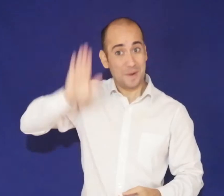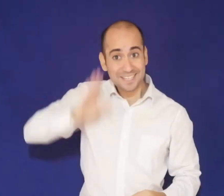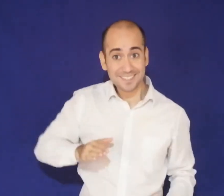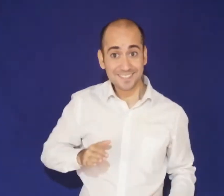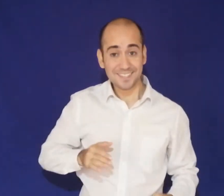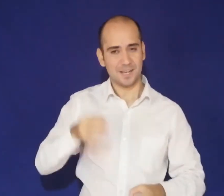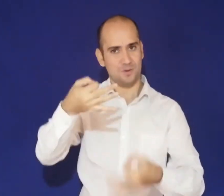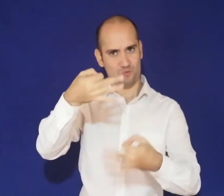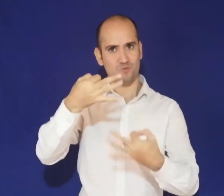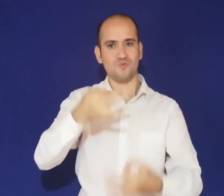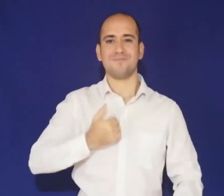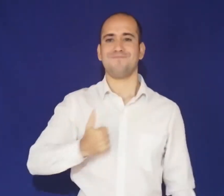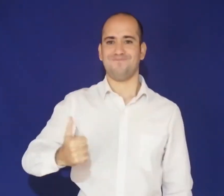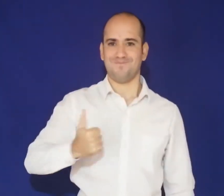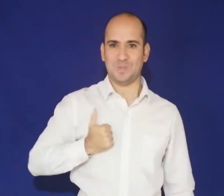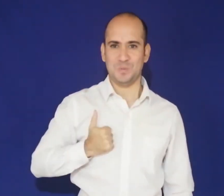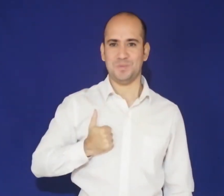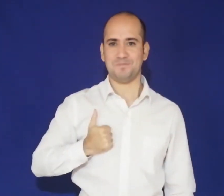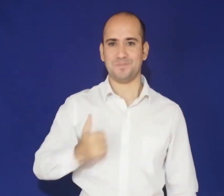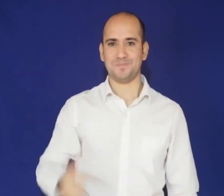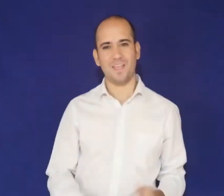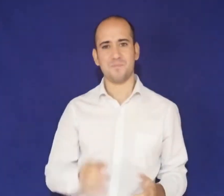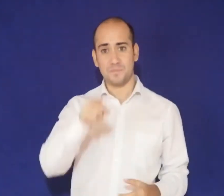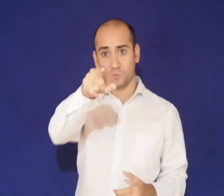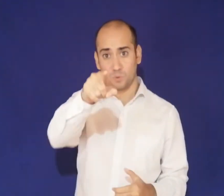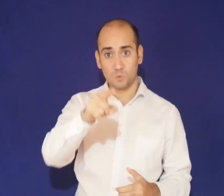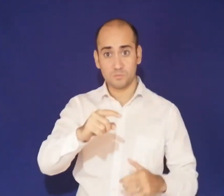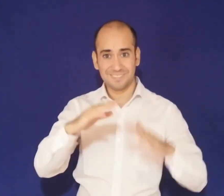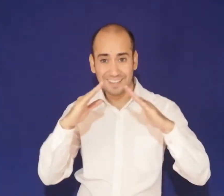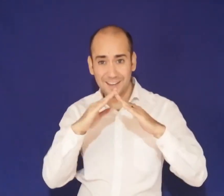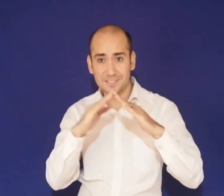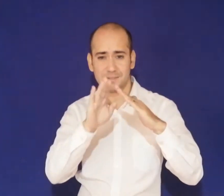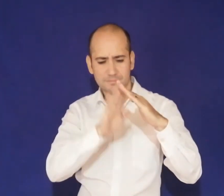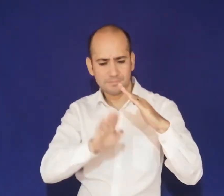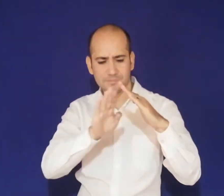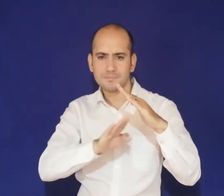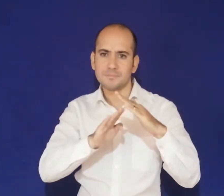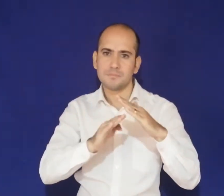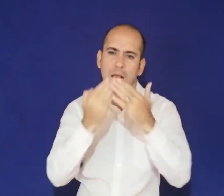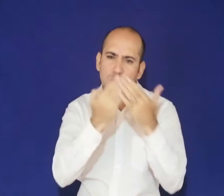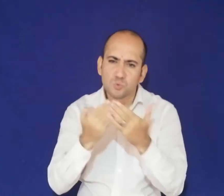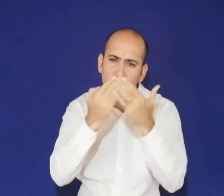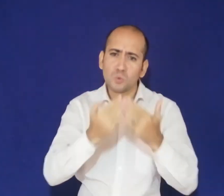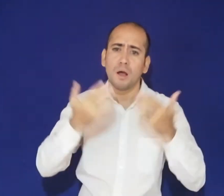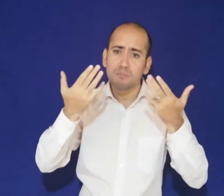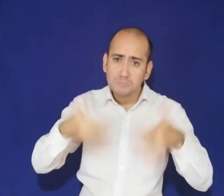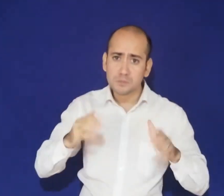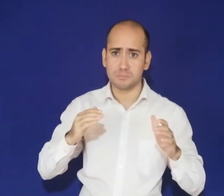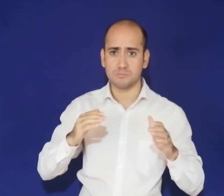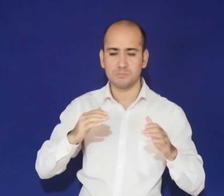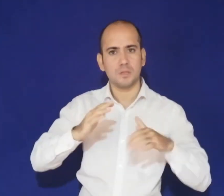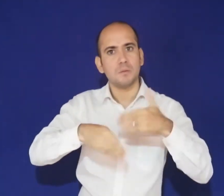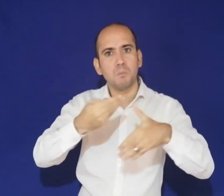Esperá. Y cumplir. Cuarentena, ya estudia, listo, cumplir. Pero después, aburrido,